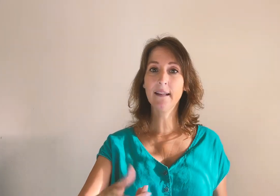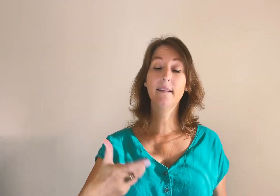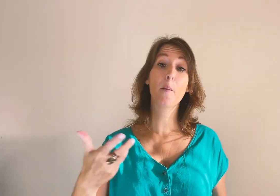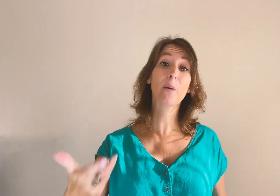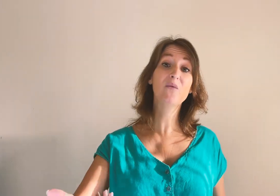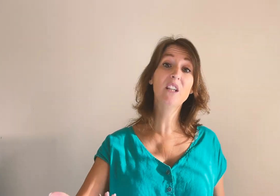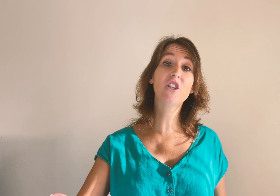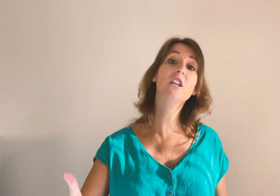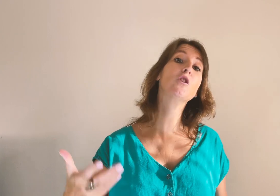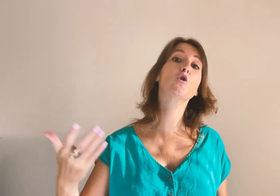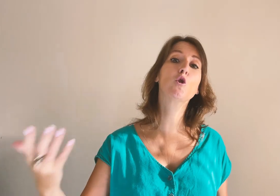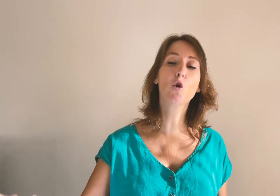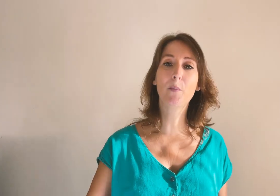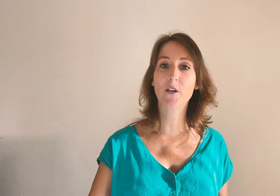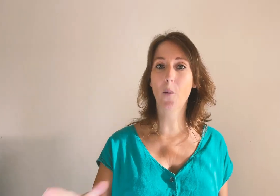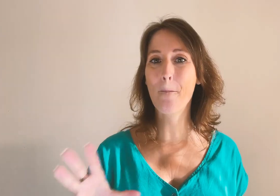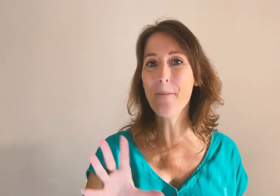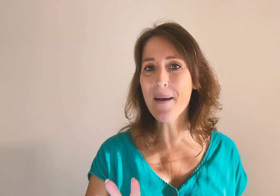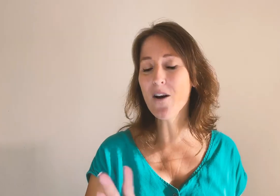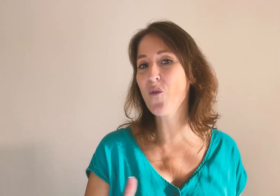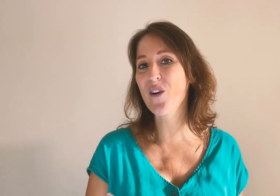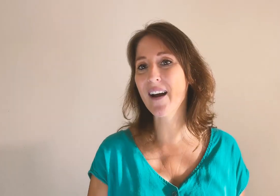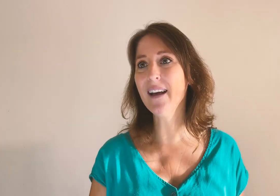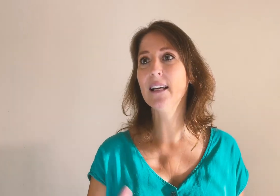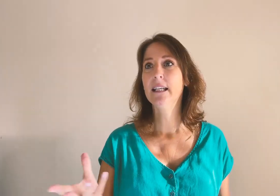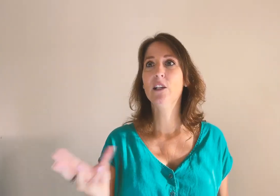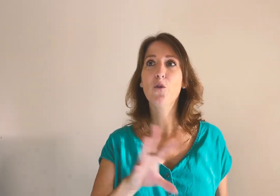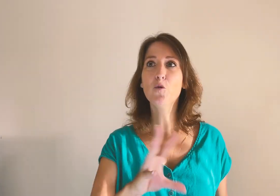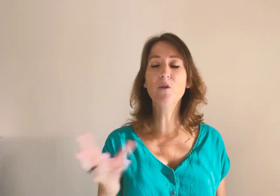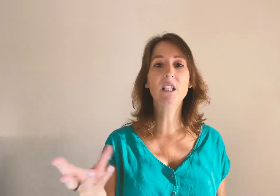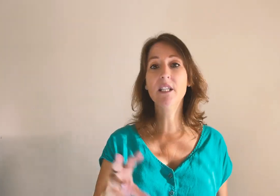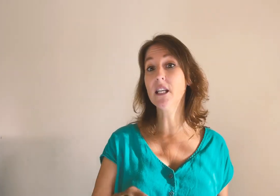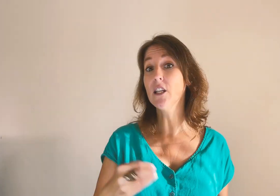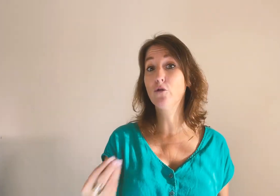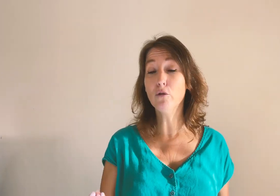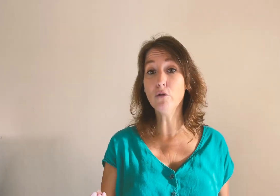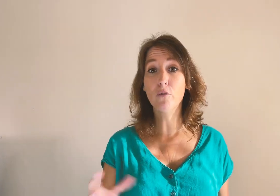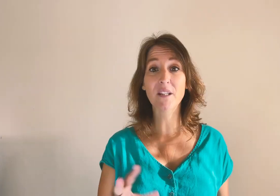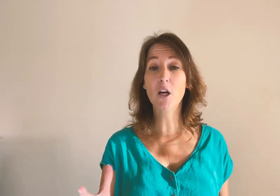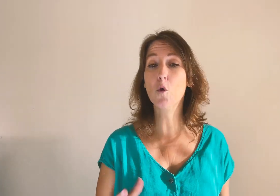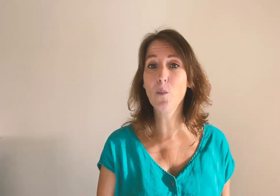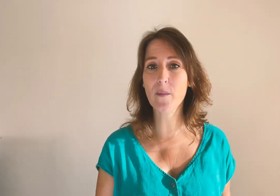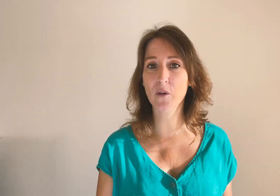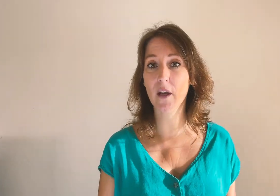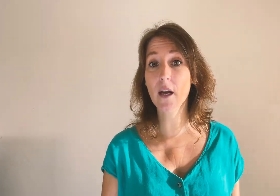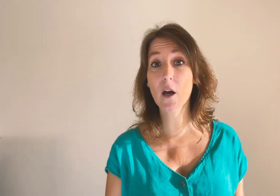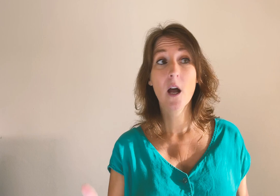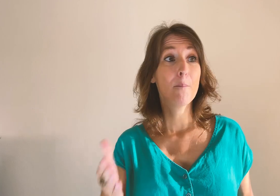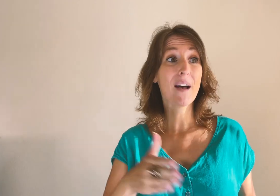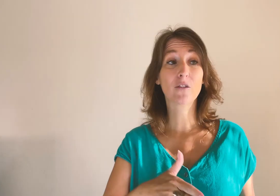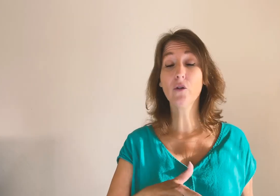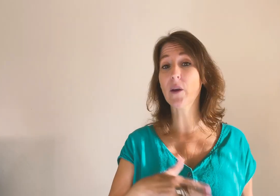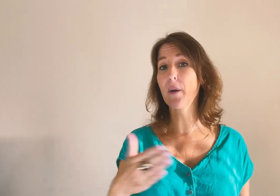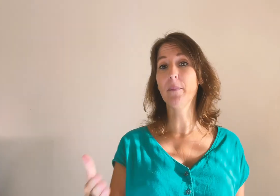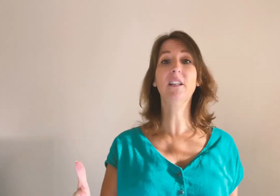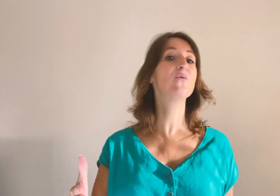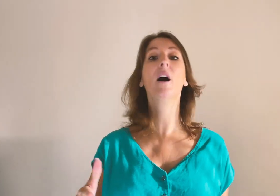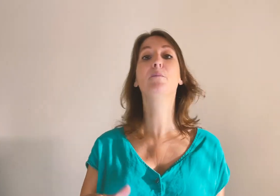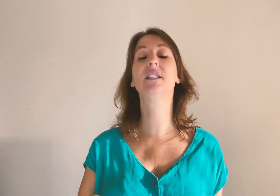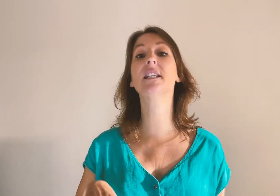était à privilégier sur le payant. Mais en vrai, il vaut mieux utiliser les deux de manière complémentaire parce que ça permet d'avoir un business